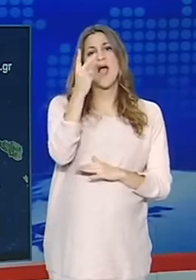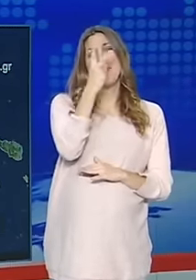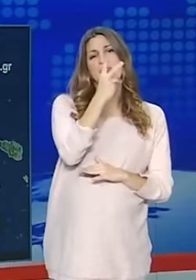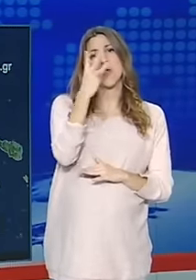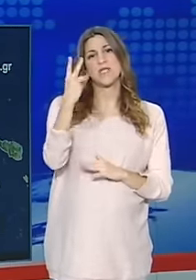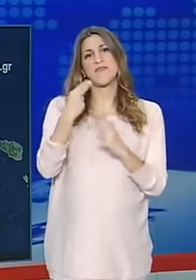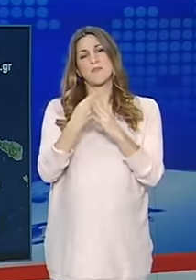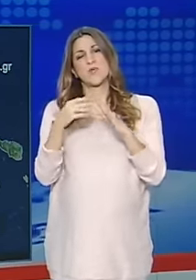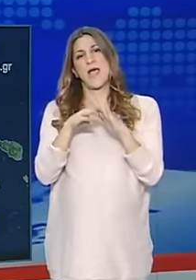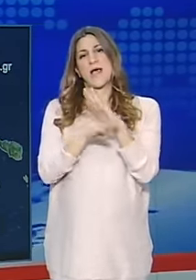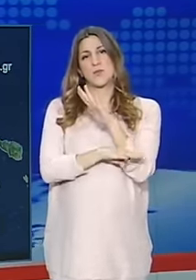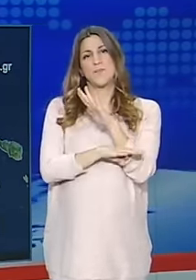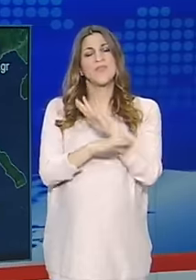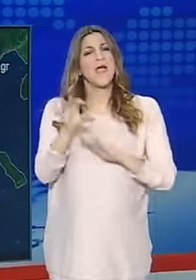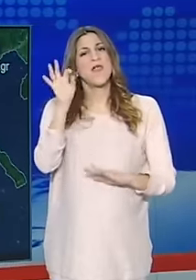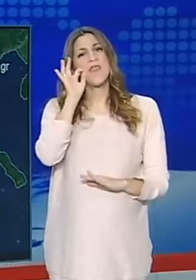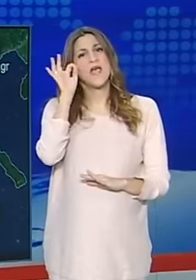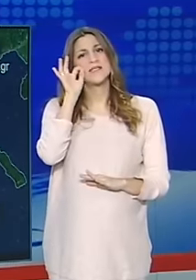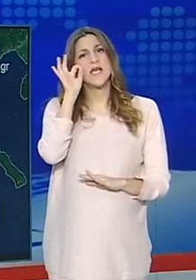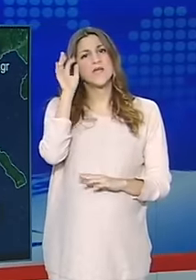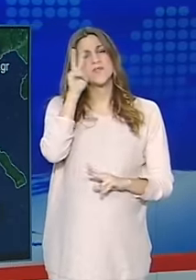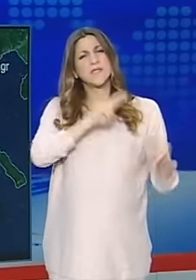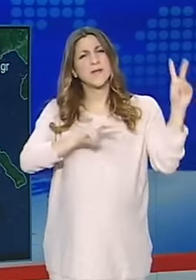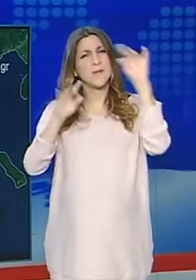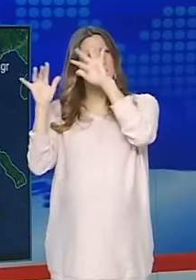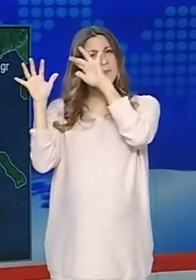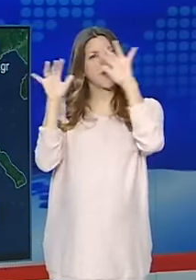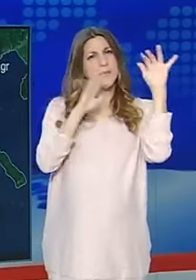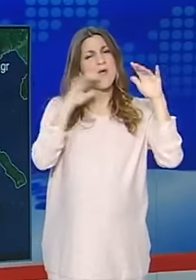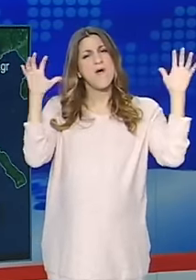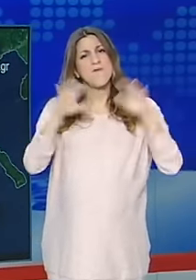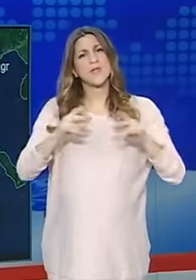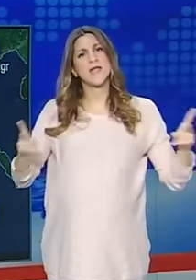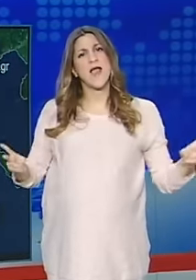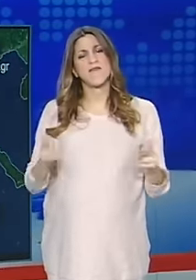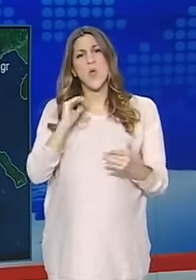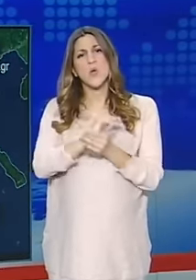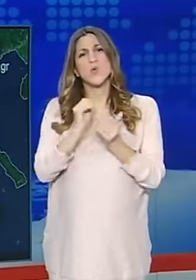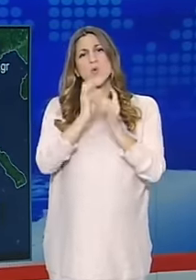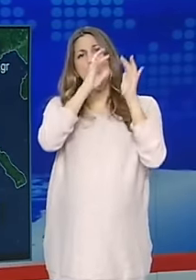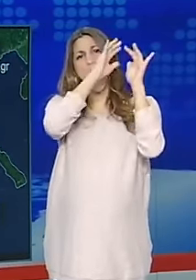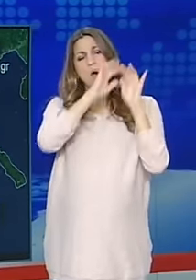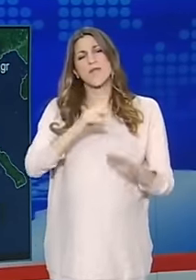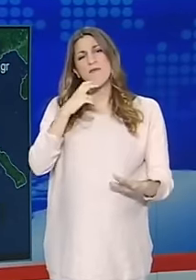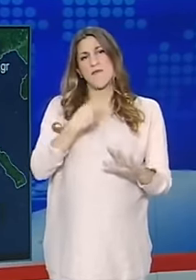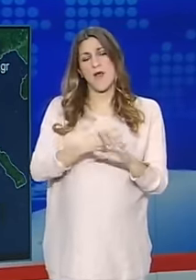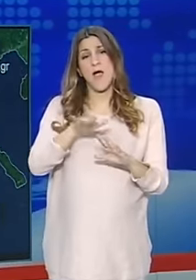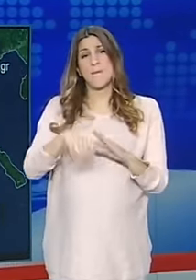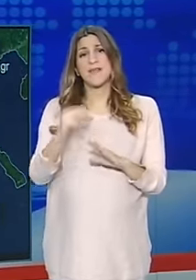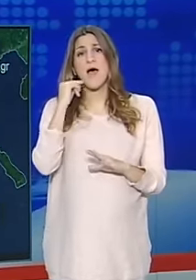3 βαθμούς χαμηλότερη. Στη Θεσσαλονίκη προβλέπονται νεφώσεις με τοπικές βροχές και λίγα χιόνια στα γυρό ρινά. Βαθμία βελτίωση από το απόγευμα. Οι